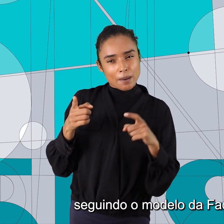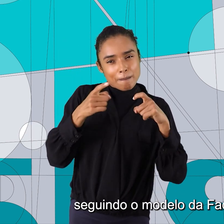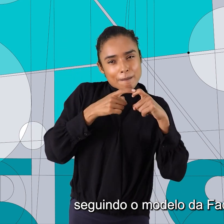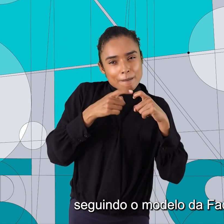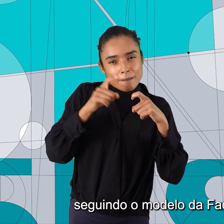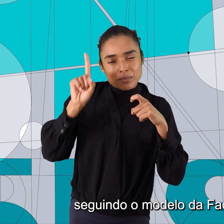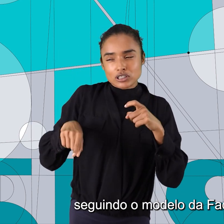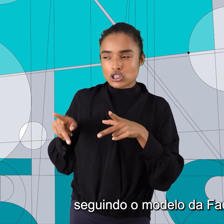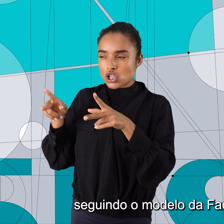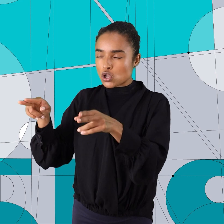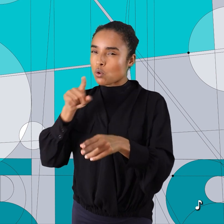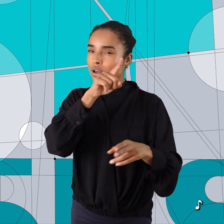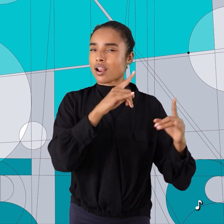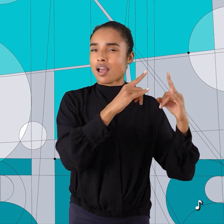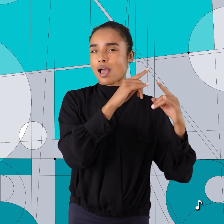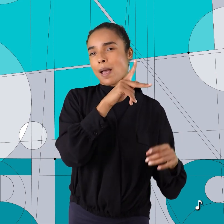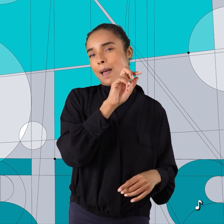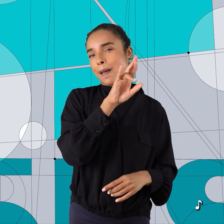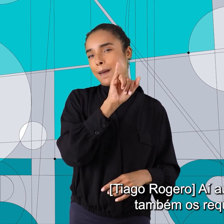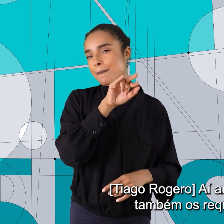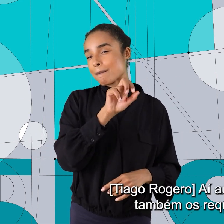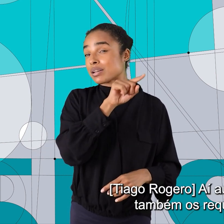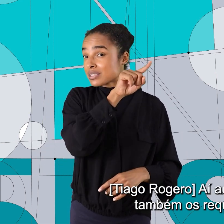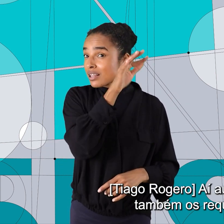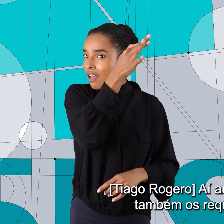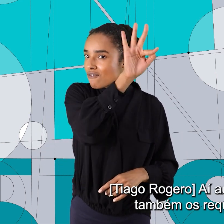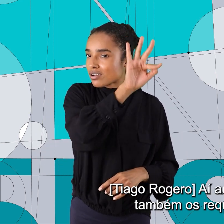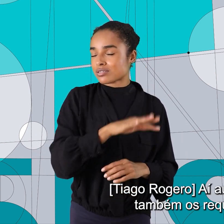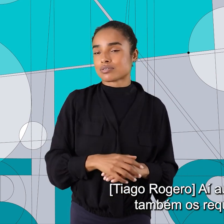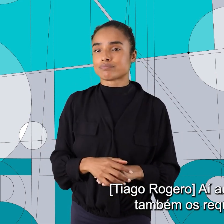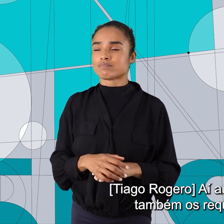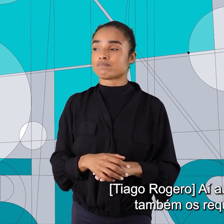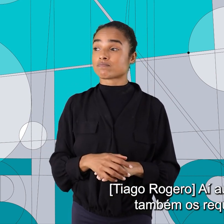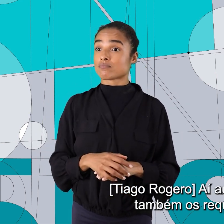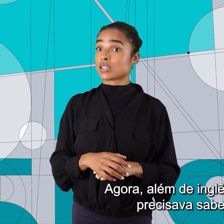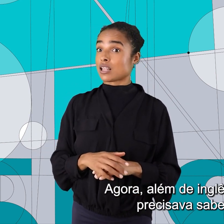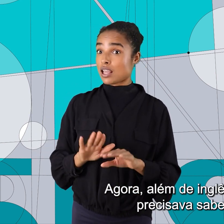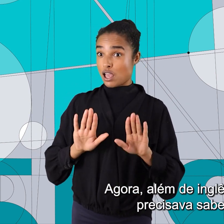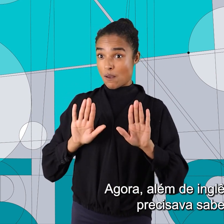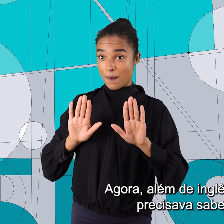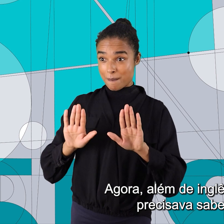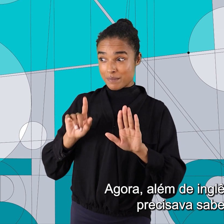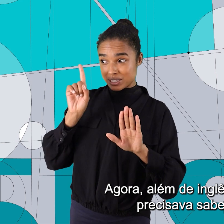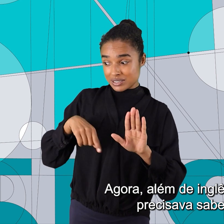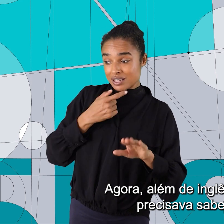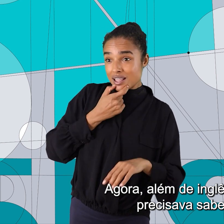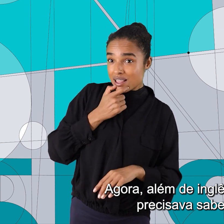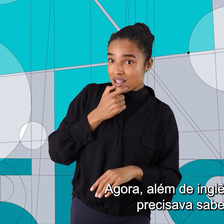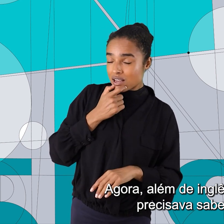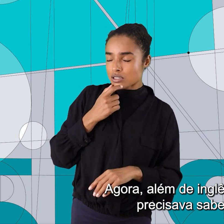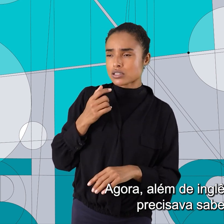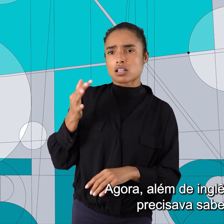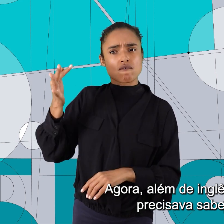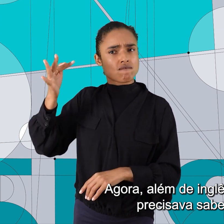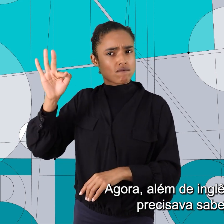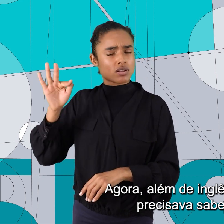seguindo o modelo da faculdade de Paris. Aí aumentaram também os requisitos. Agora, além de inglês e